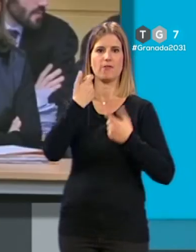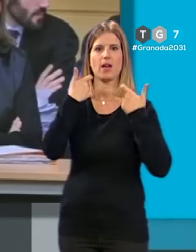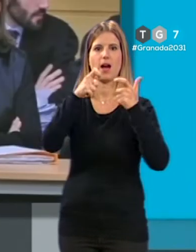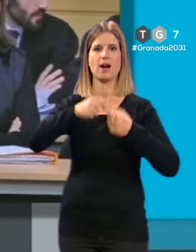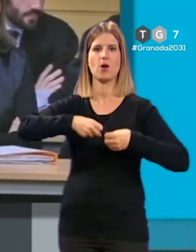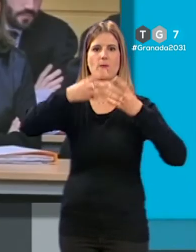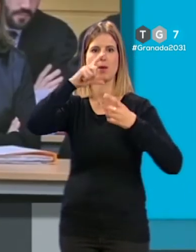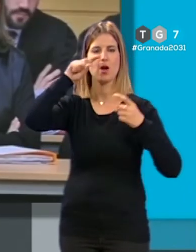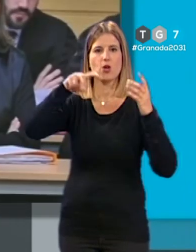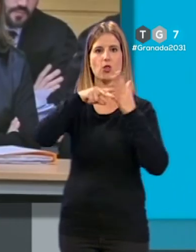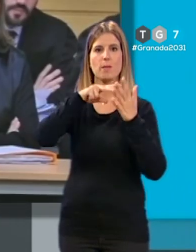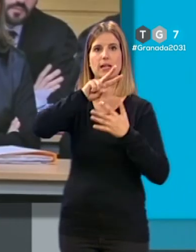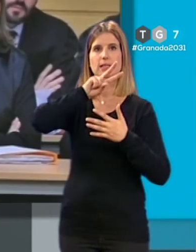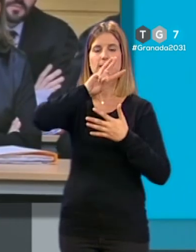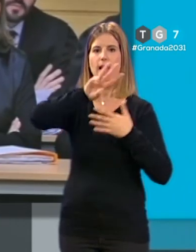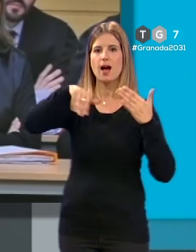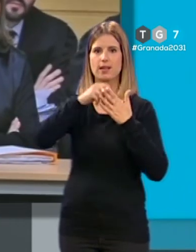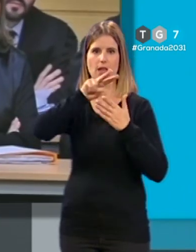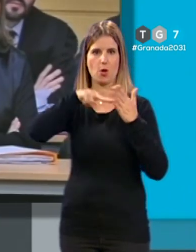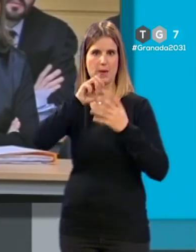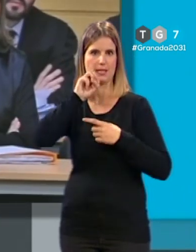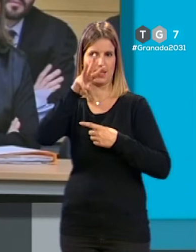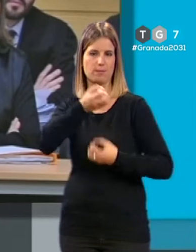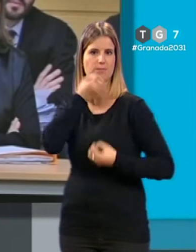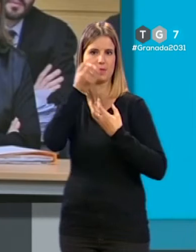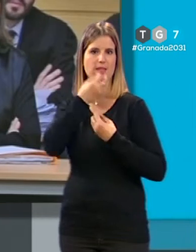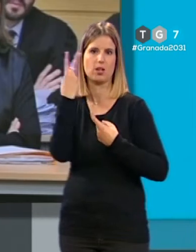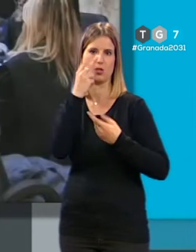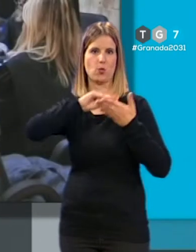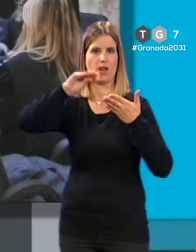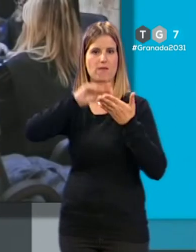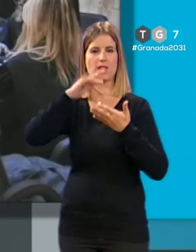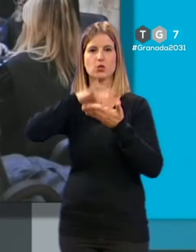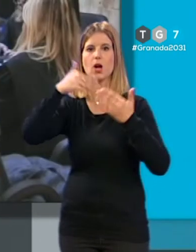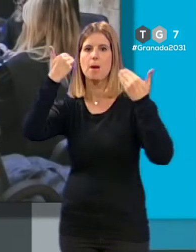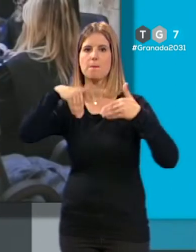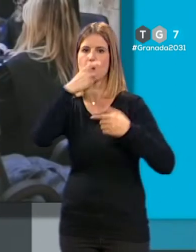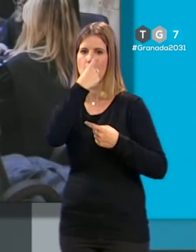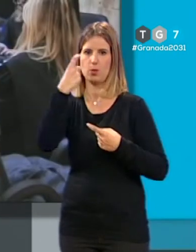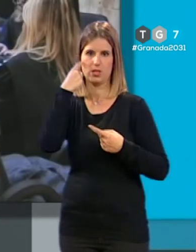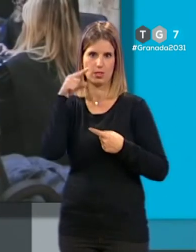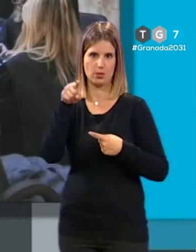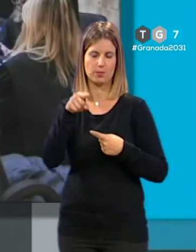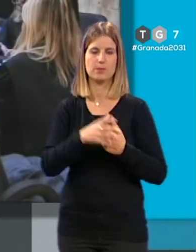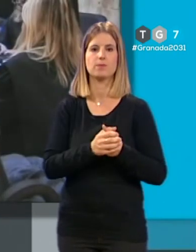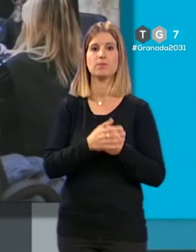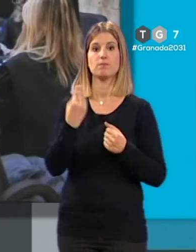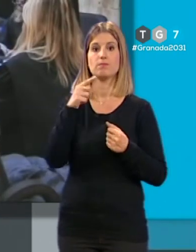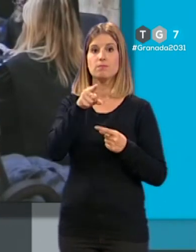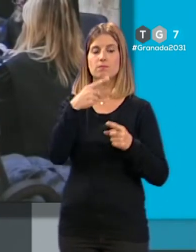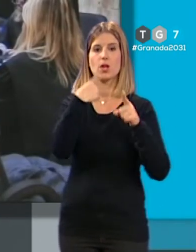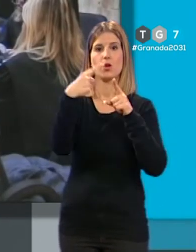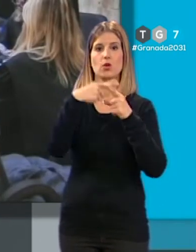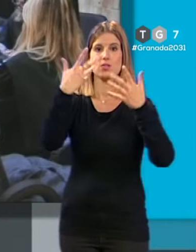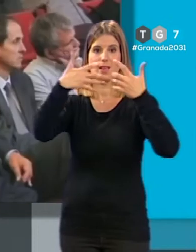entre 2003 y 2013 quien ha declarado por segundo día el miércoles como testigo perito. Así las cosas en el